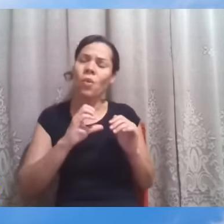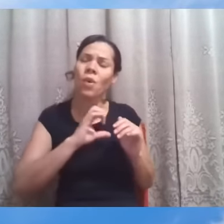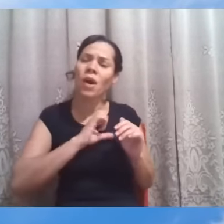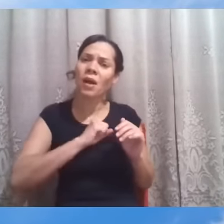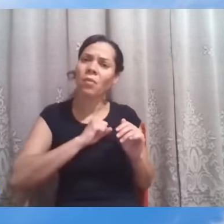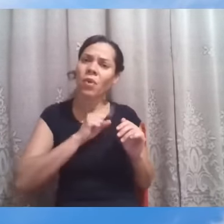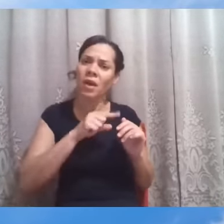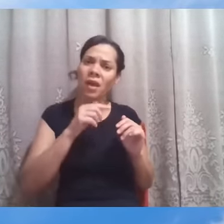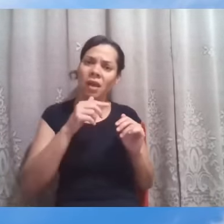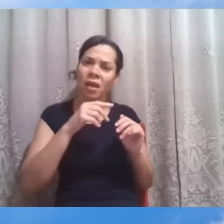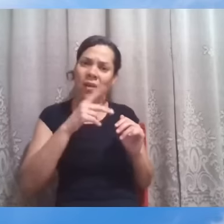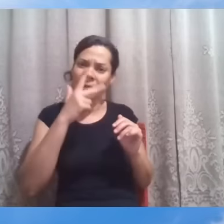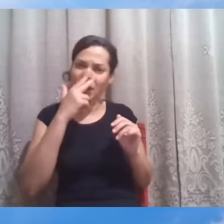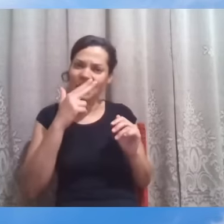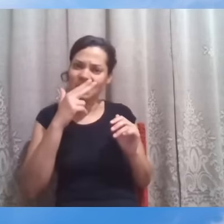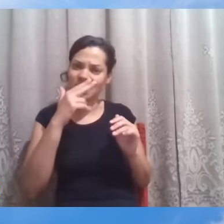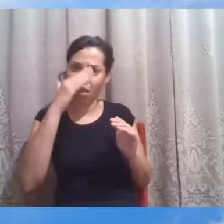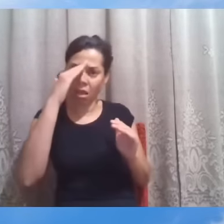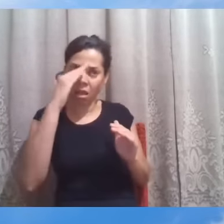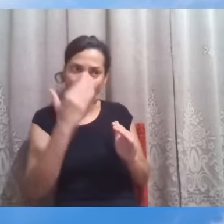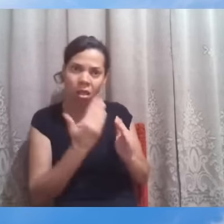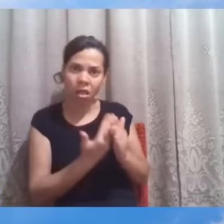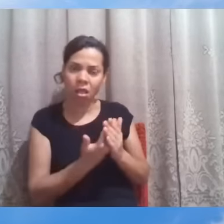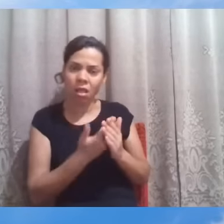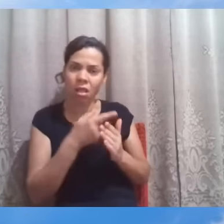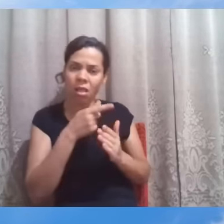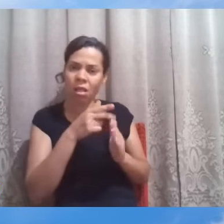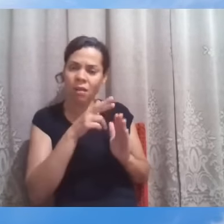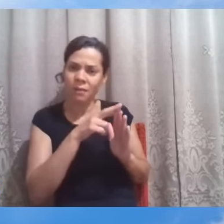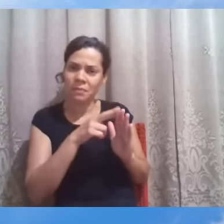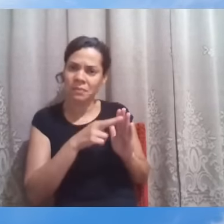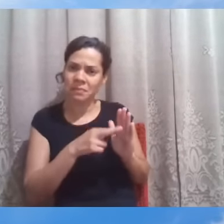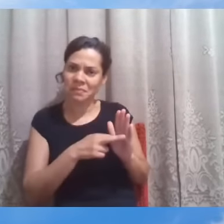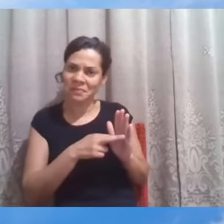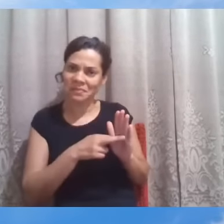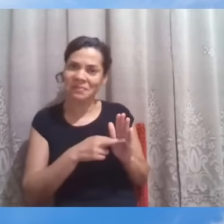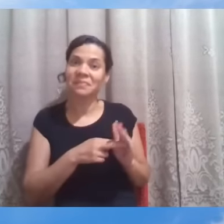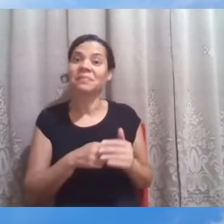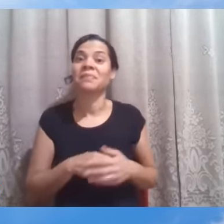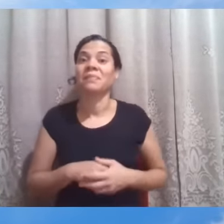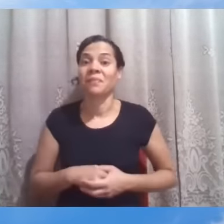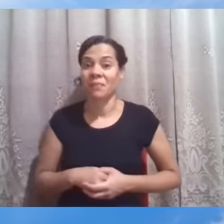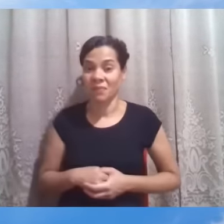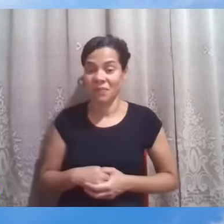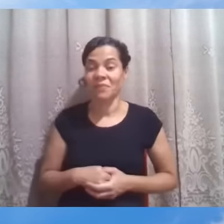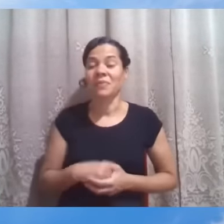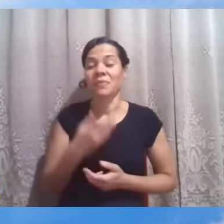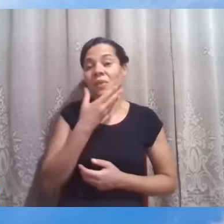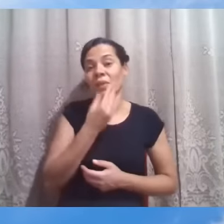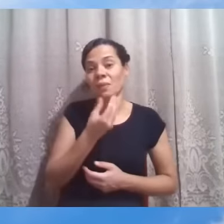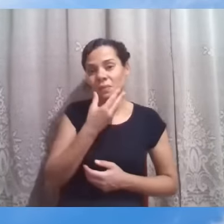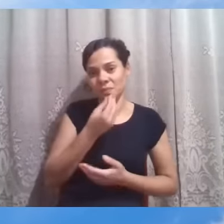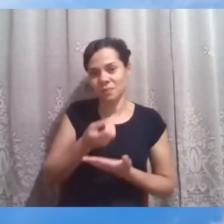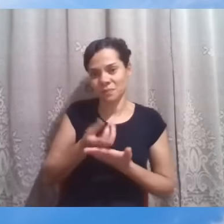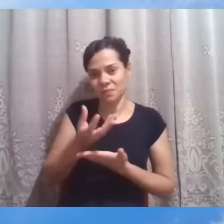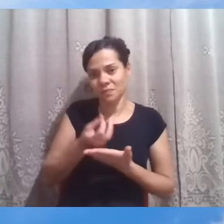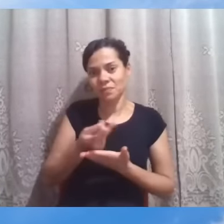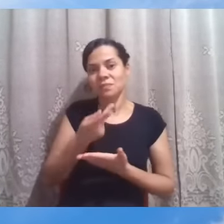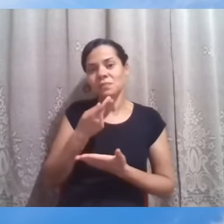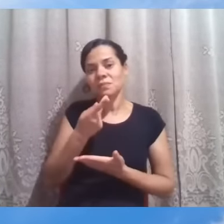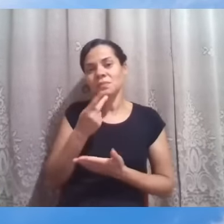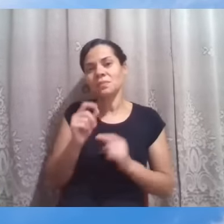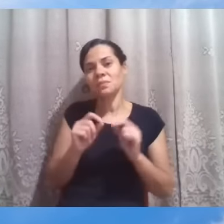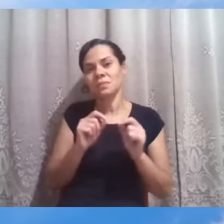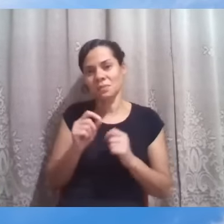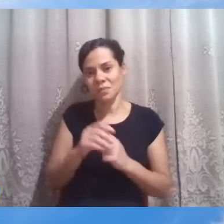O que ele fala? Que aí foi aquele silêncio e aí diz os evangelistas, com o doído da dureza de coração deles, Jesus fala para o